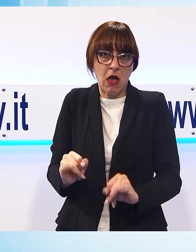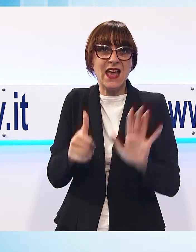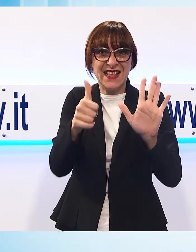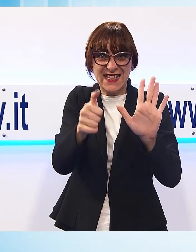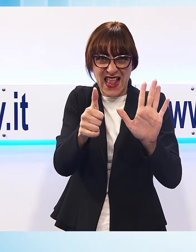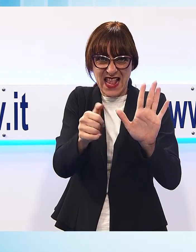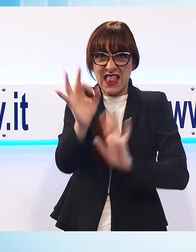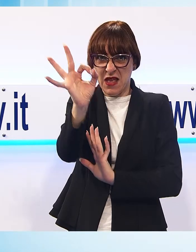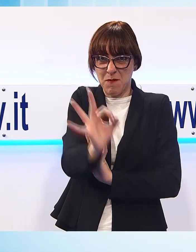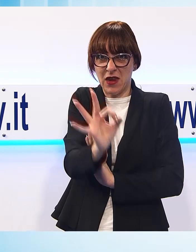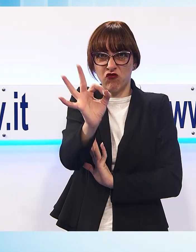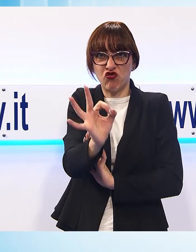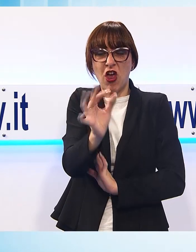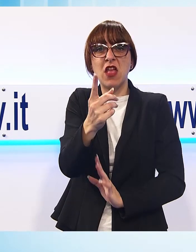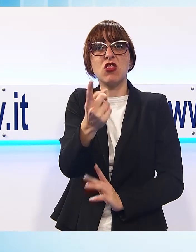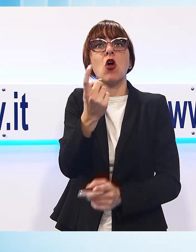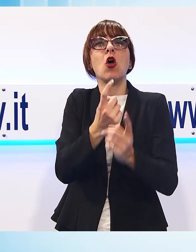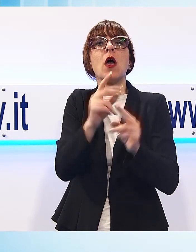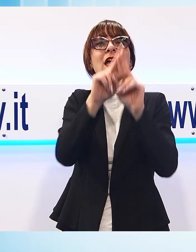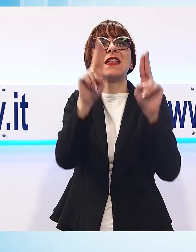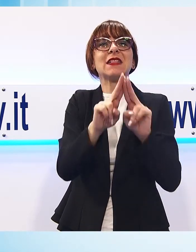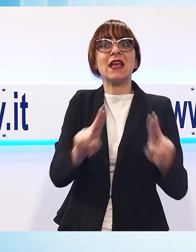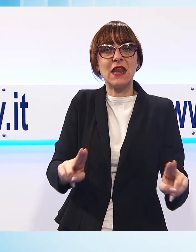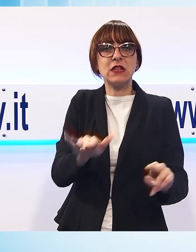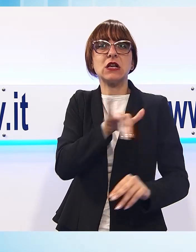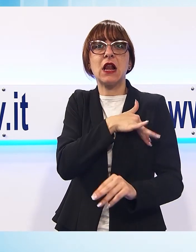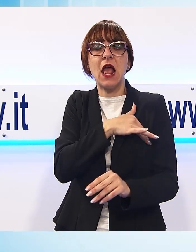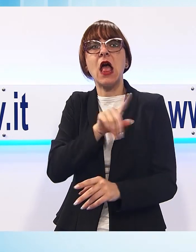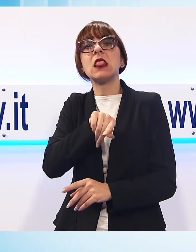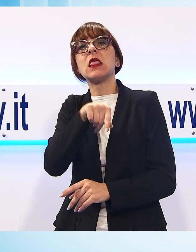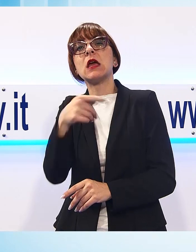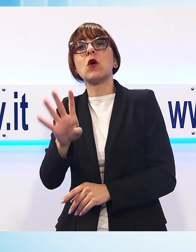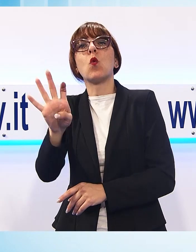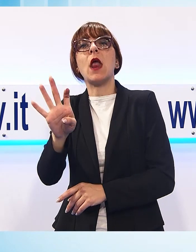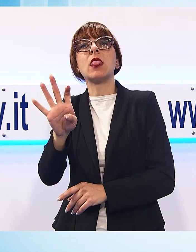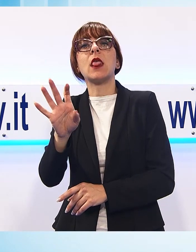% di clientela internazionale e un 40% di clientela nazionale.